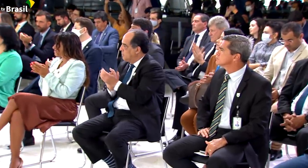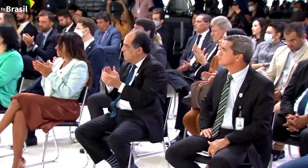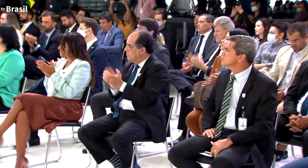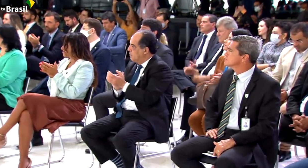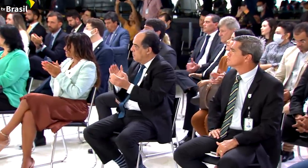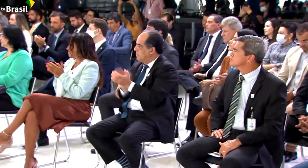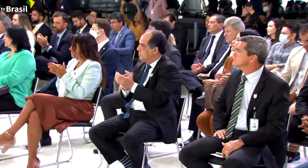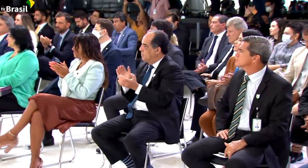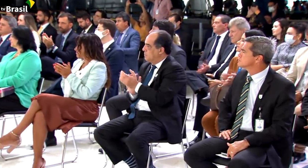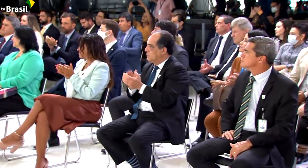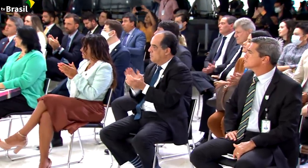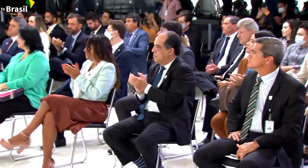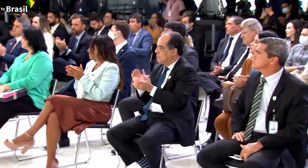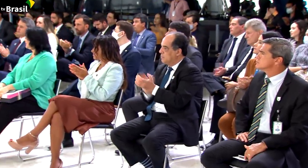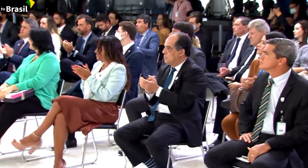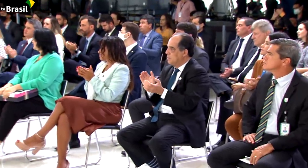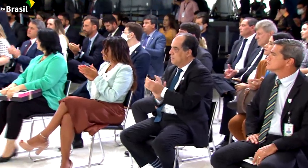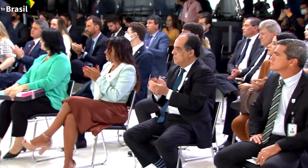Aplausos.